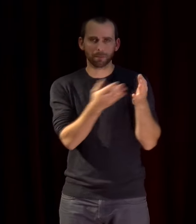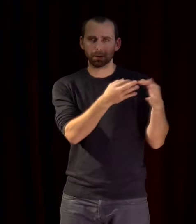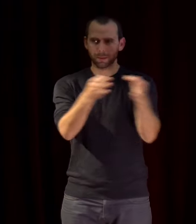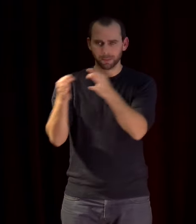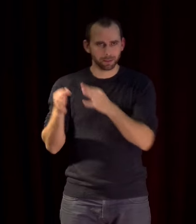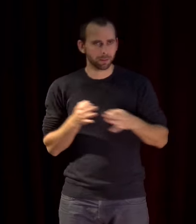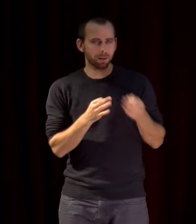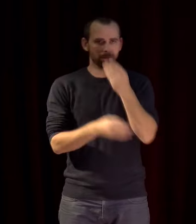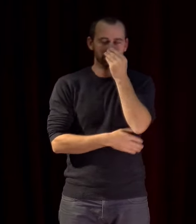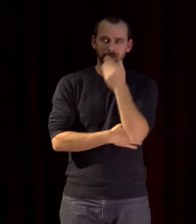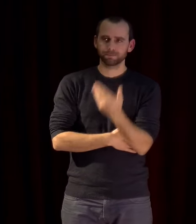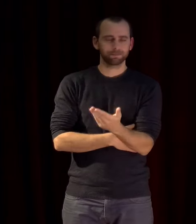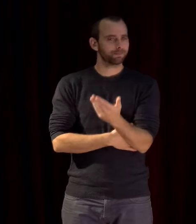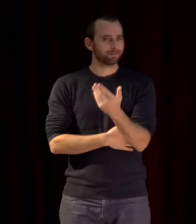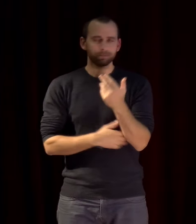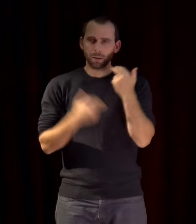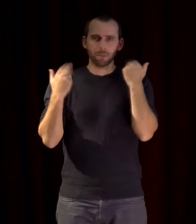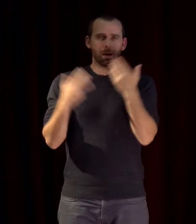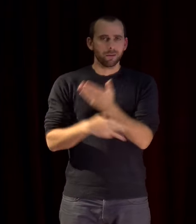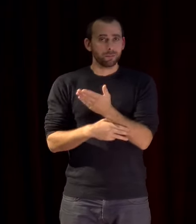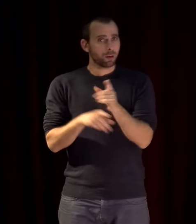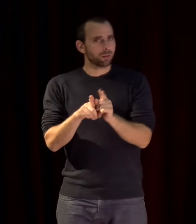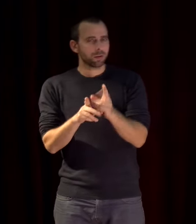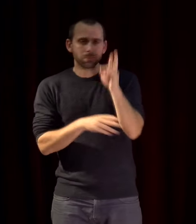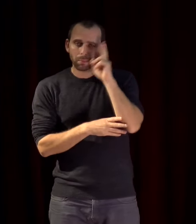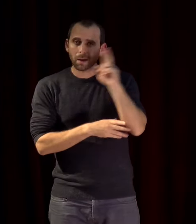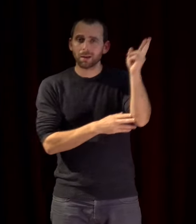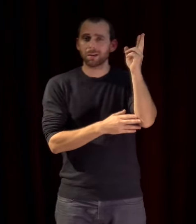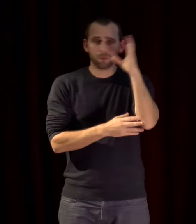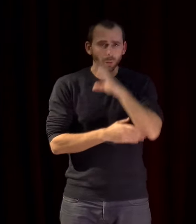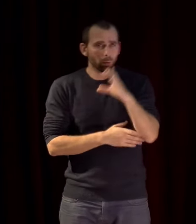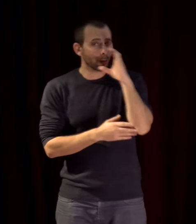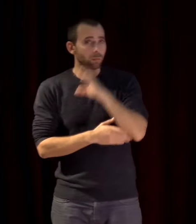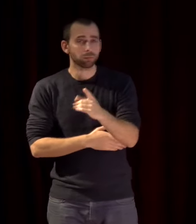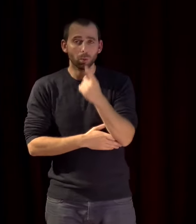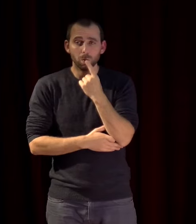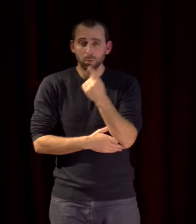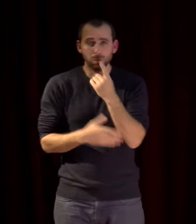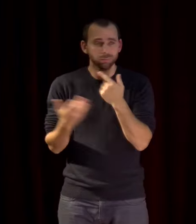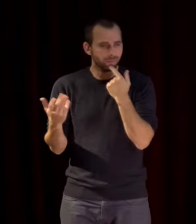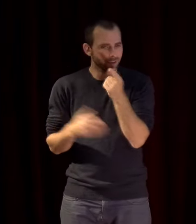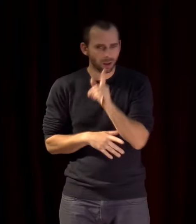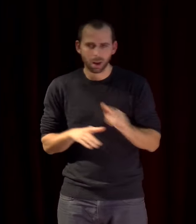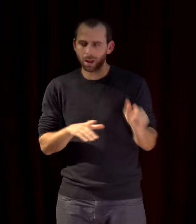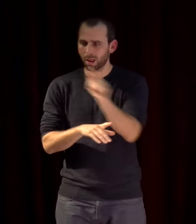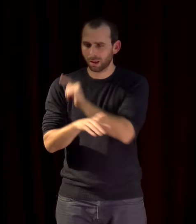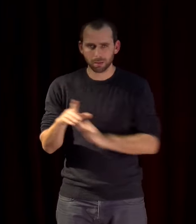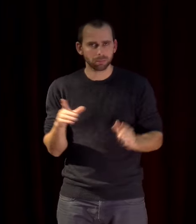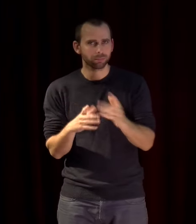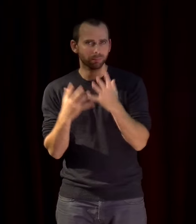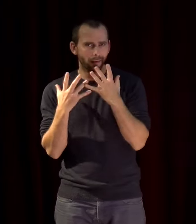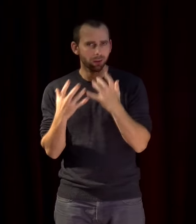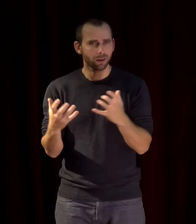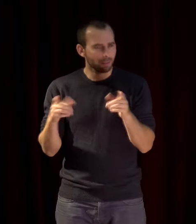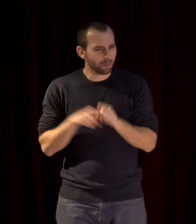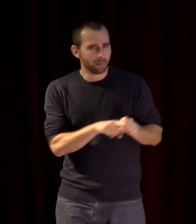autant que des rêves des curiosités des goûts on a des désirs communs des colères aussi communs et